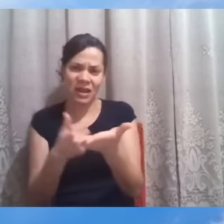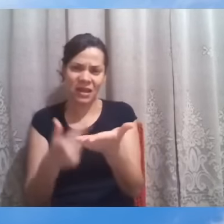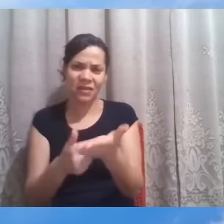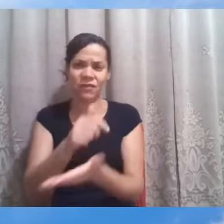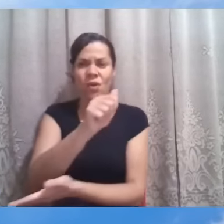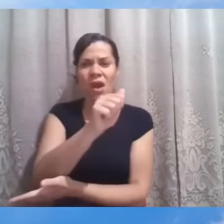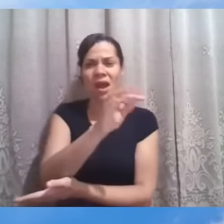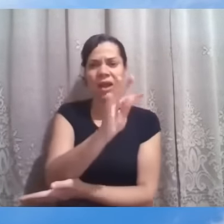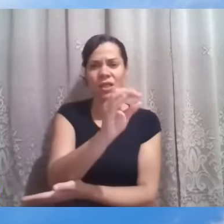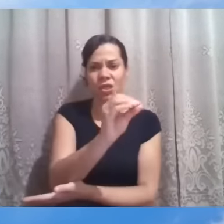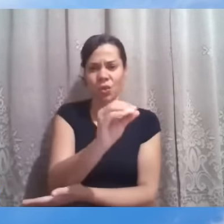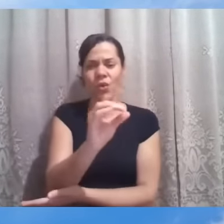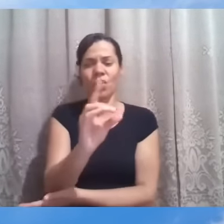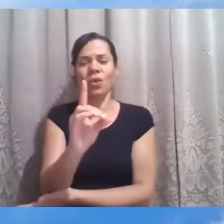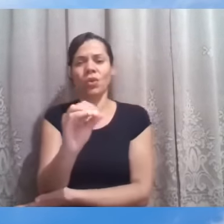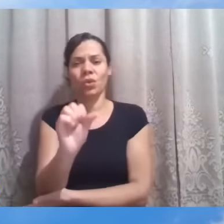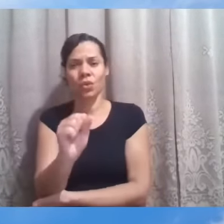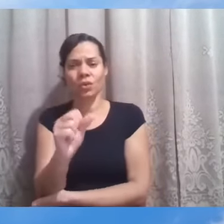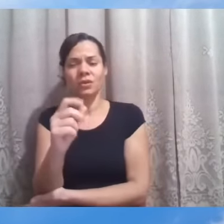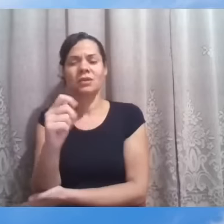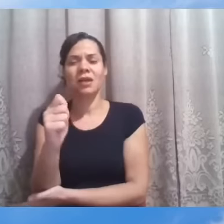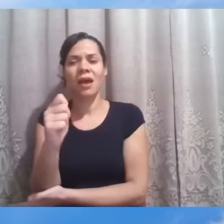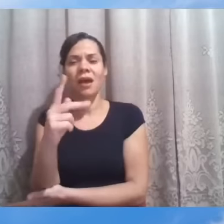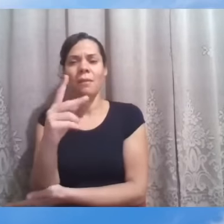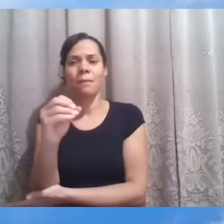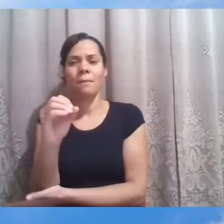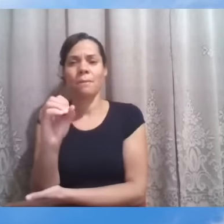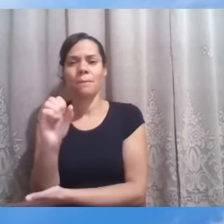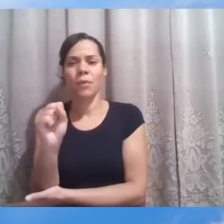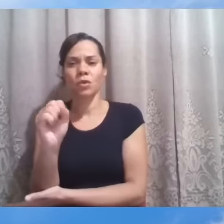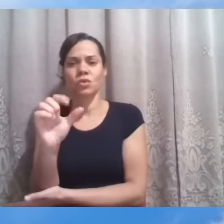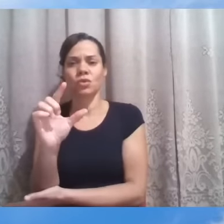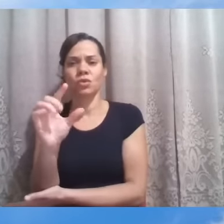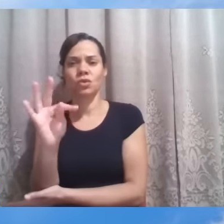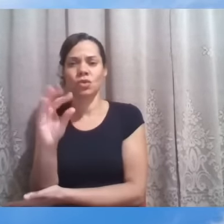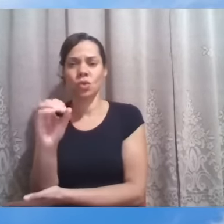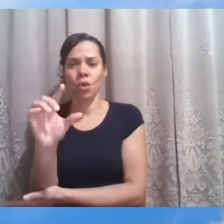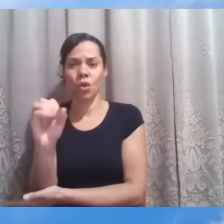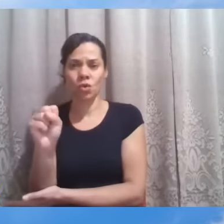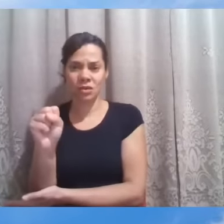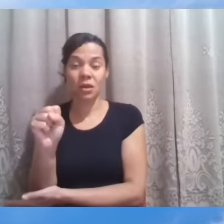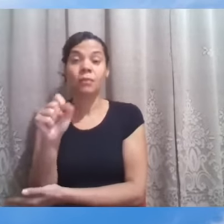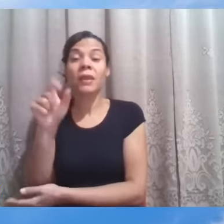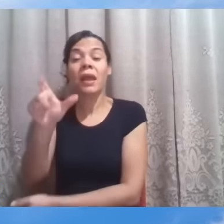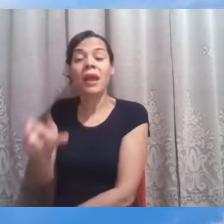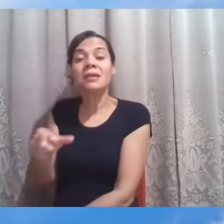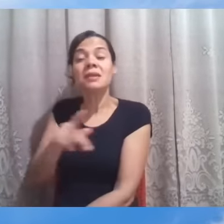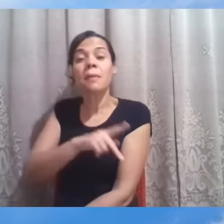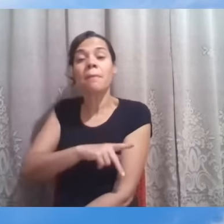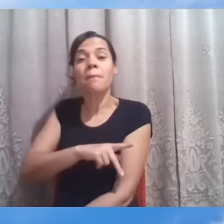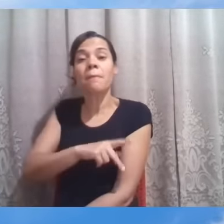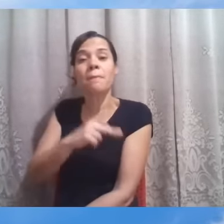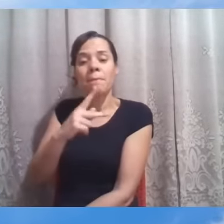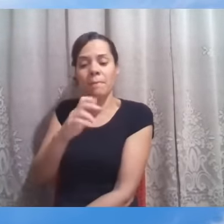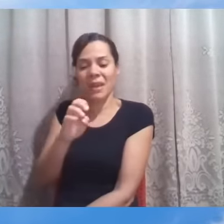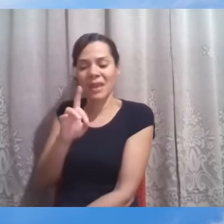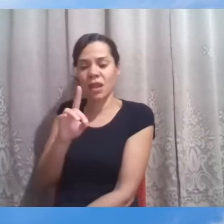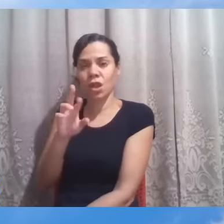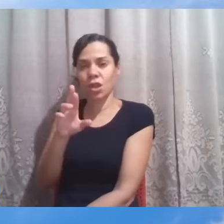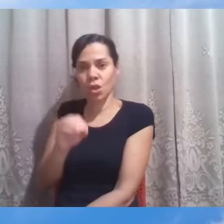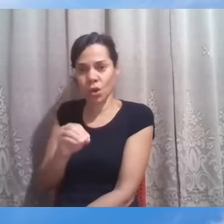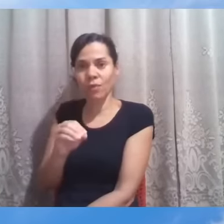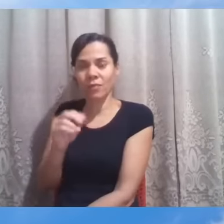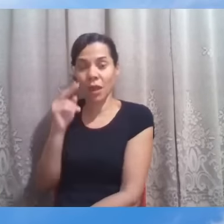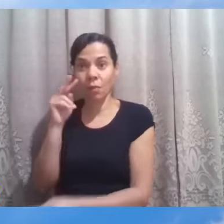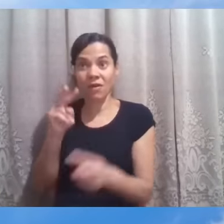há um momento ali no capítulo 10 de Atos dos Apóstolos que Pedro tem uma visão mediúnica muito interessante, não vou entrar